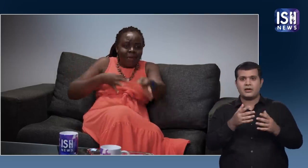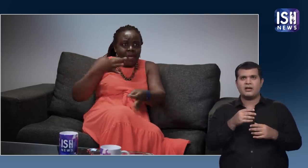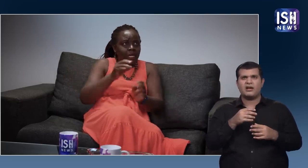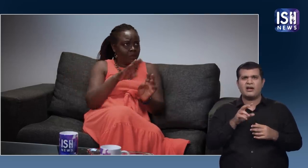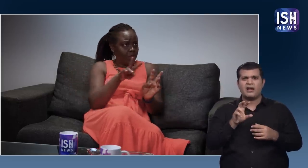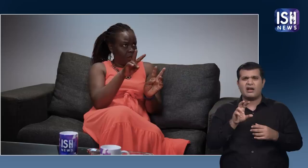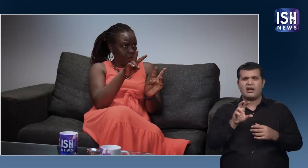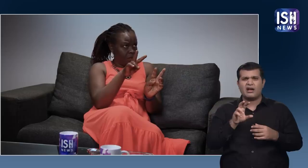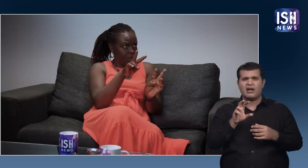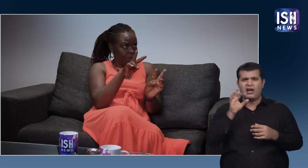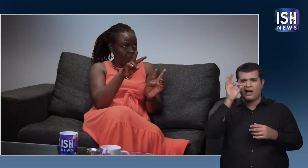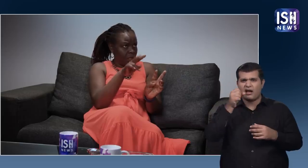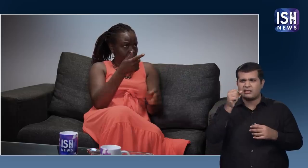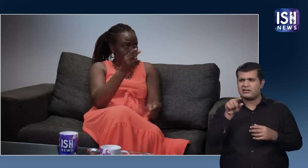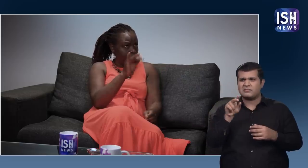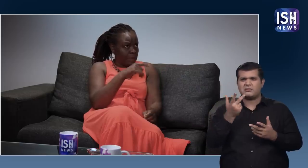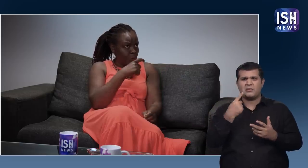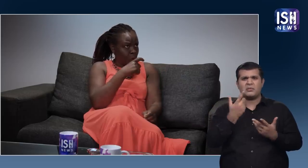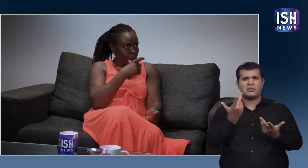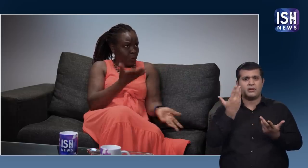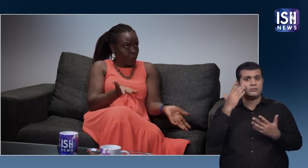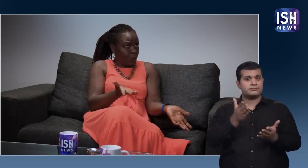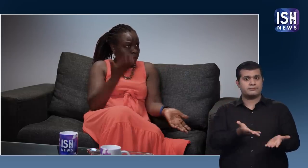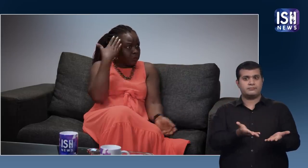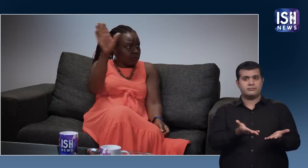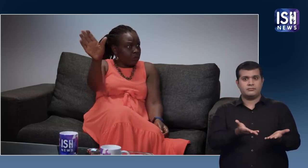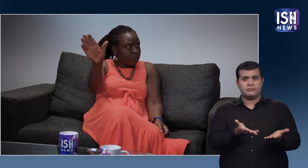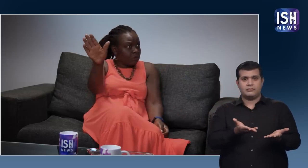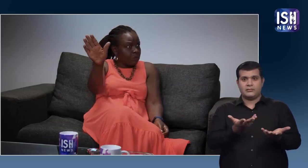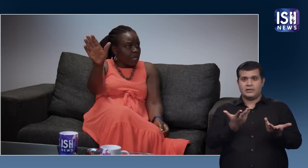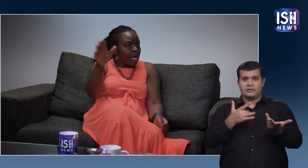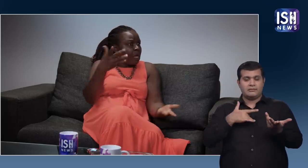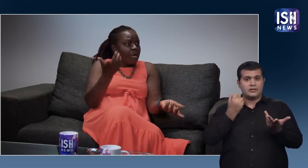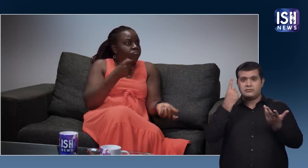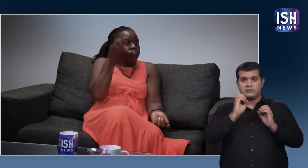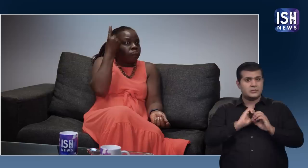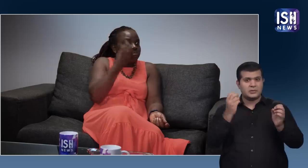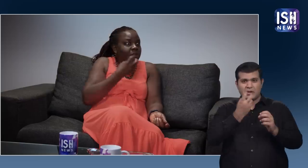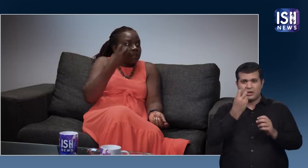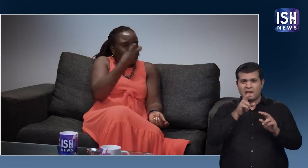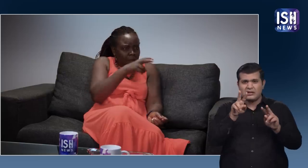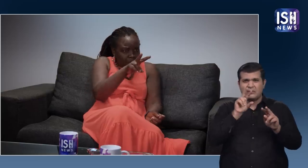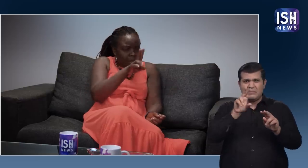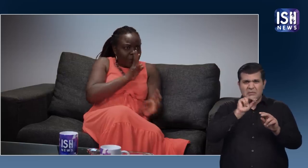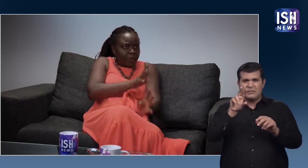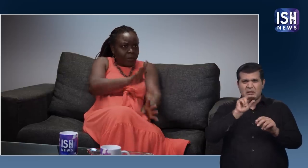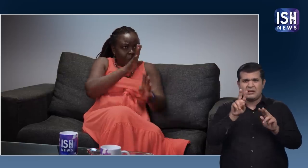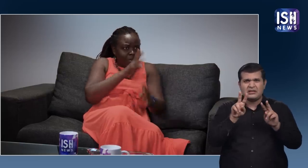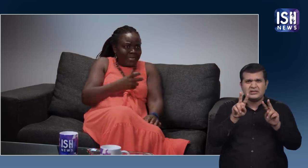तो स्टूडेंस केवल उनके चेहरे पर नजर रखेंगे स्टूडेंस को कुछ भी पता नहीं चलेगा कि वह कौन है वे लिप रिटिंग करते रहेंगे उन्हें एक